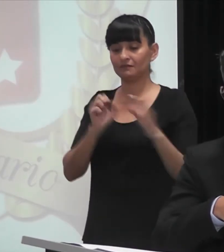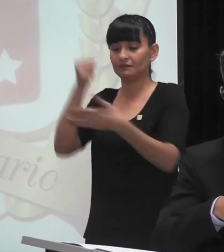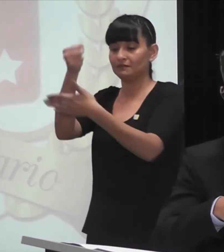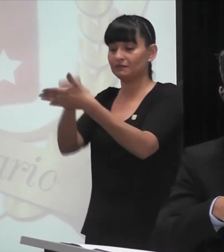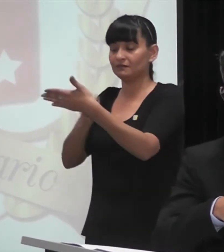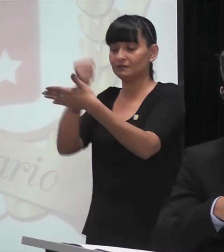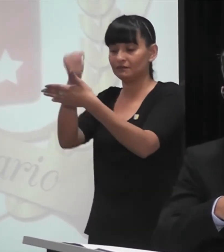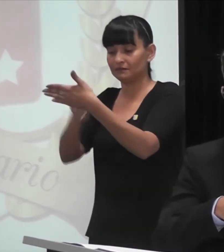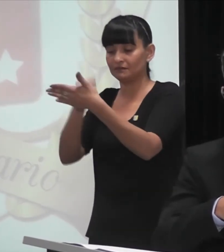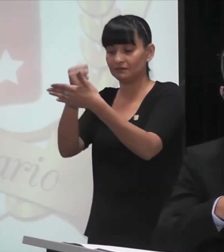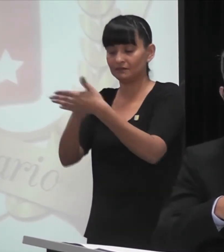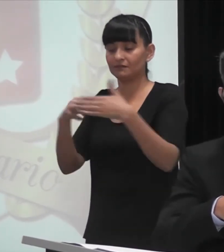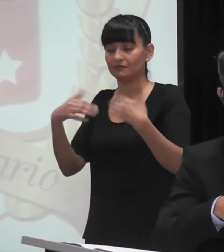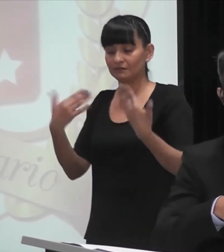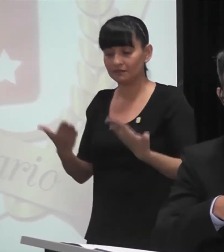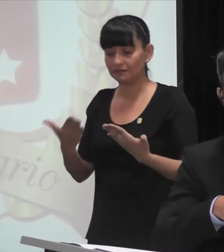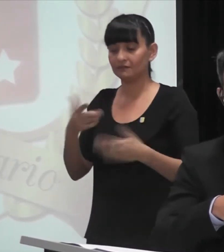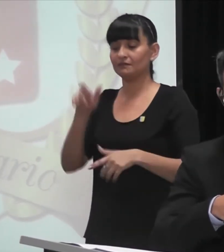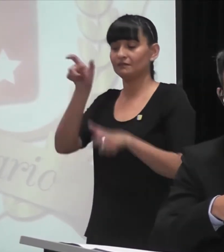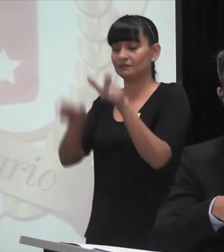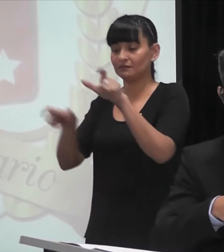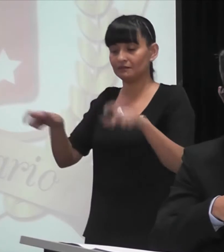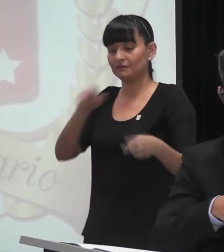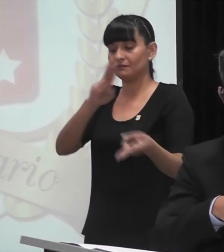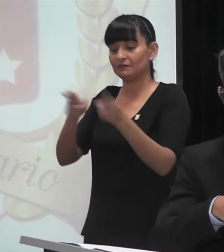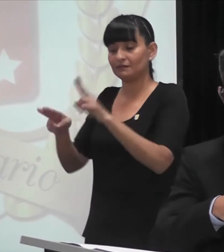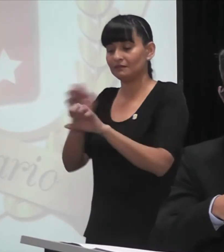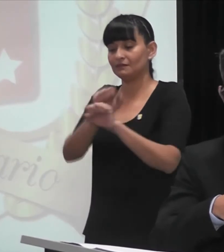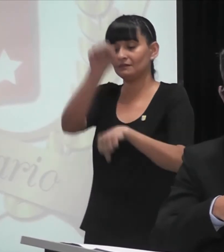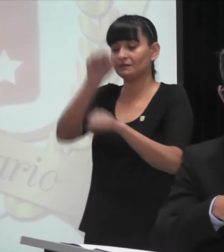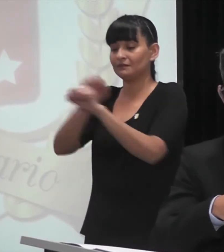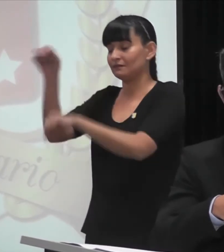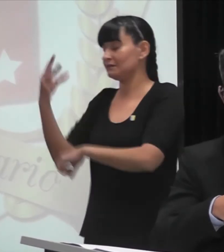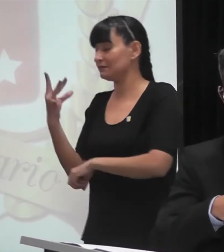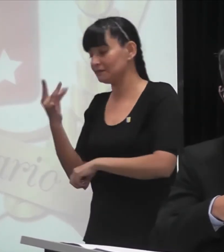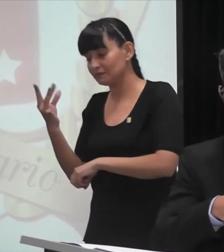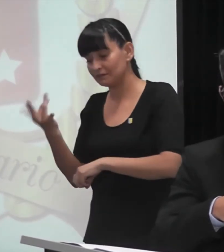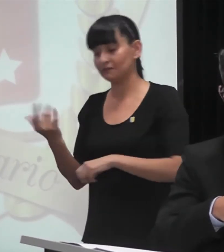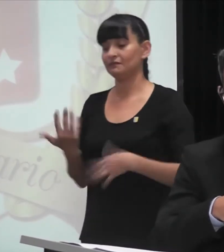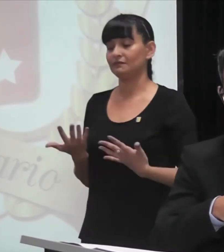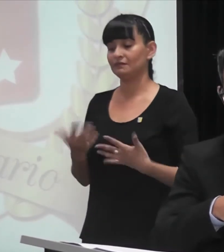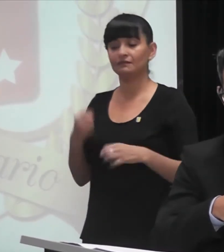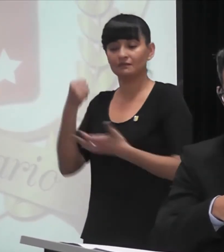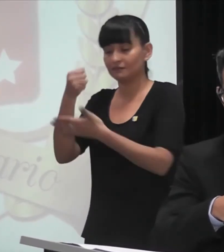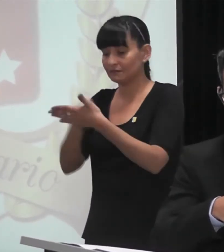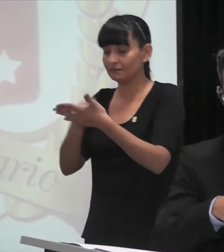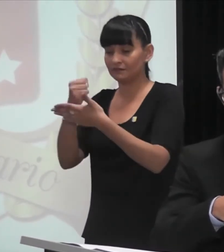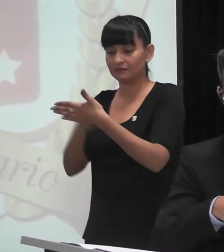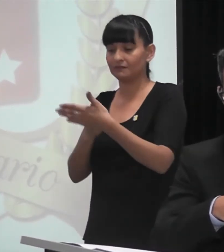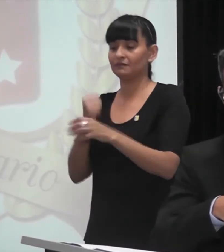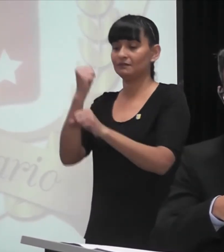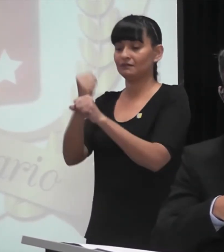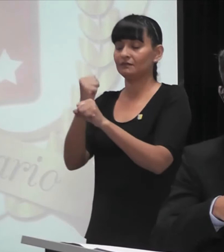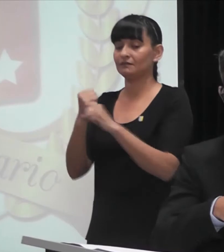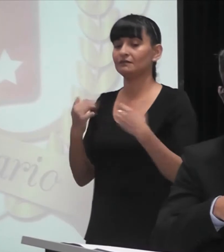incansable hacer reconocer nuestros títulos en la provincia. Pero se hizo. Y